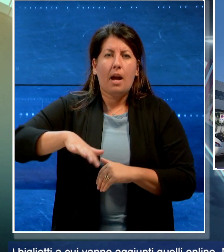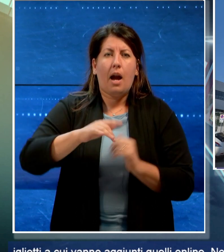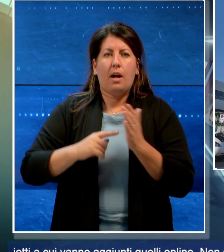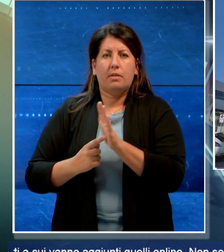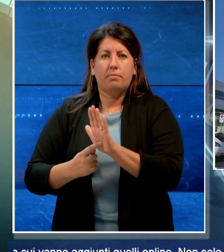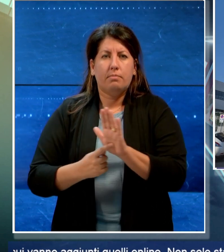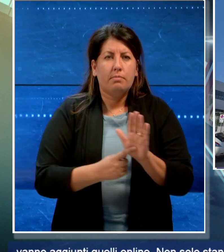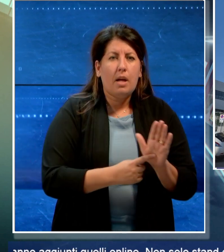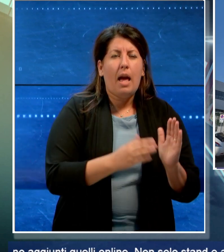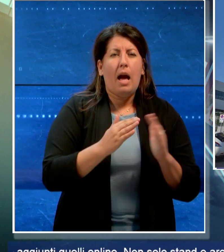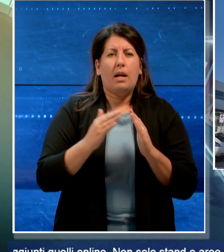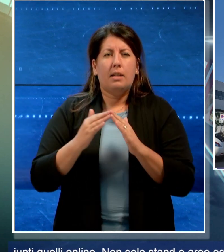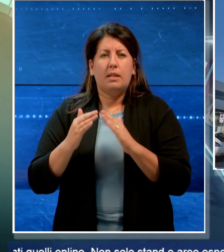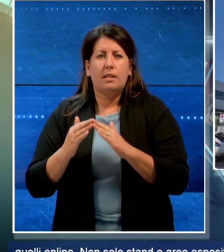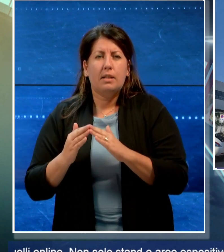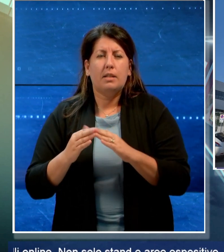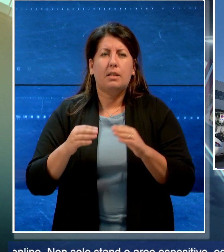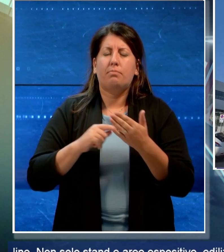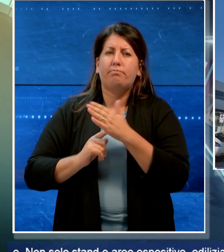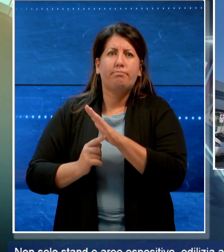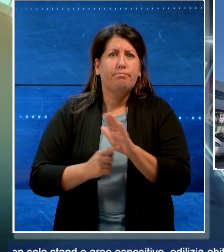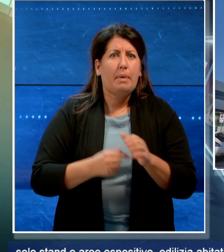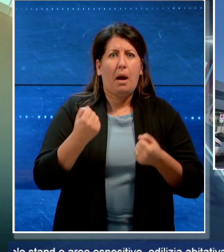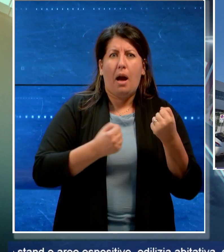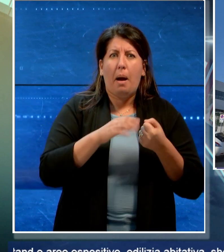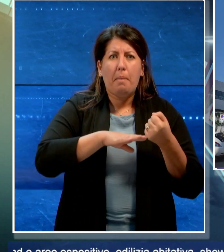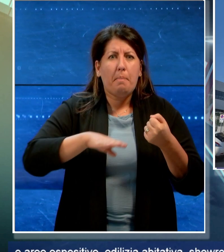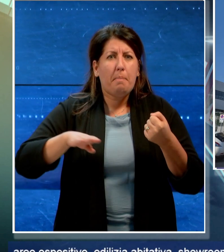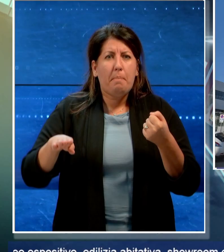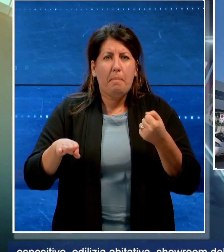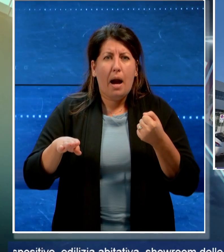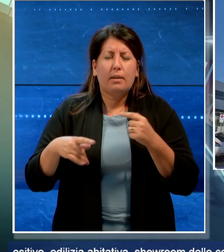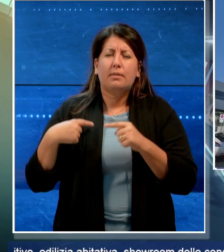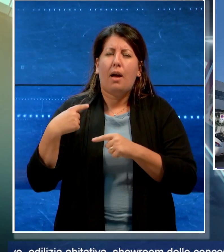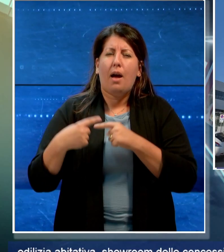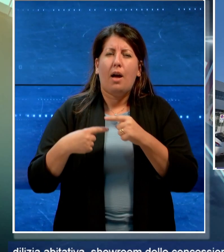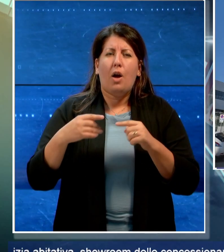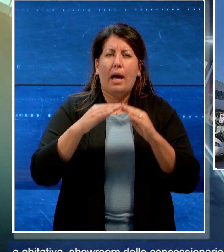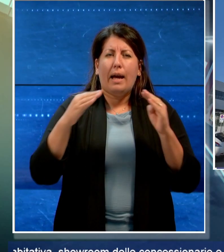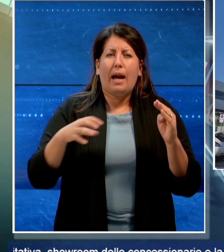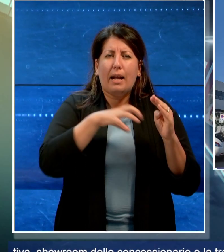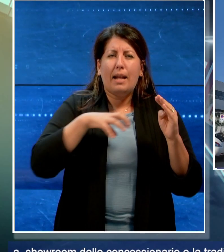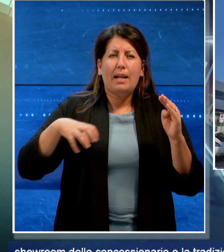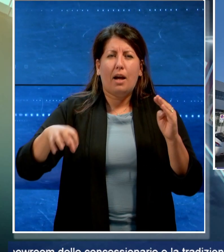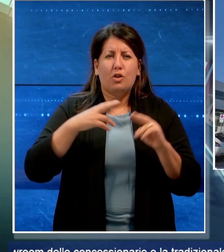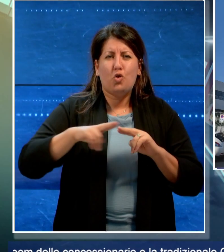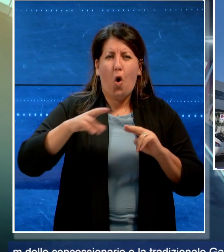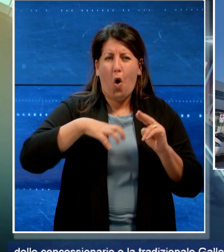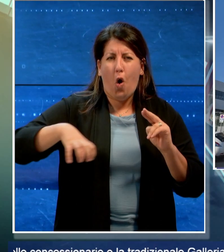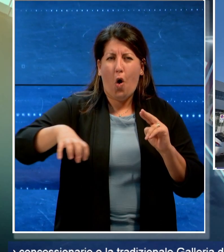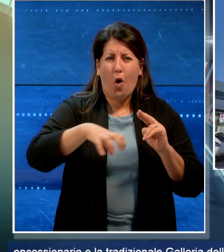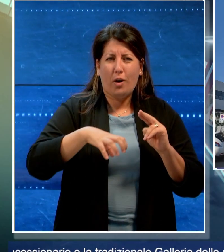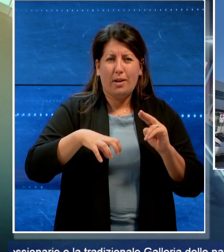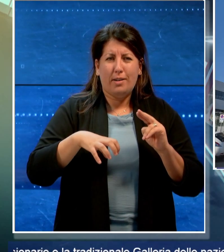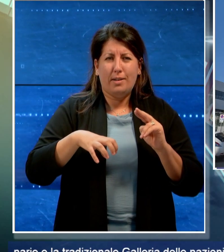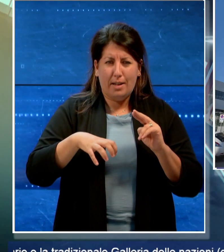edilizia abitativa, showroom delle concessionarie e la tradizionale galleria delle nazioni. Quest